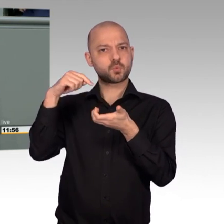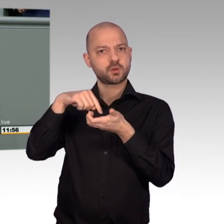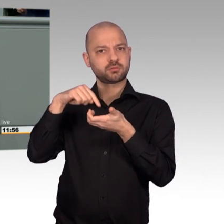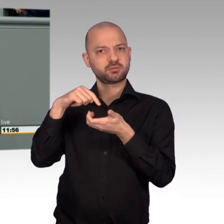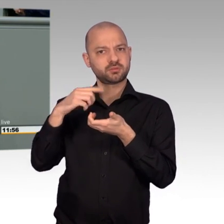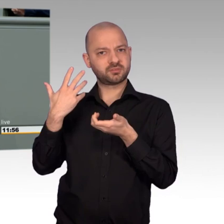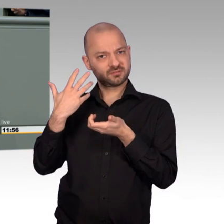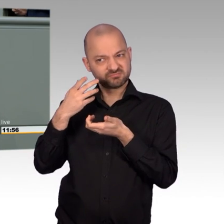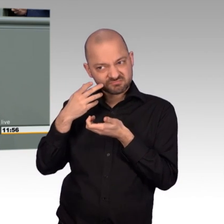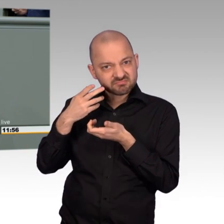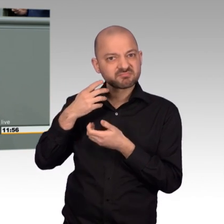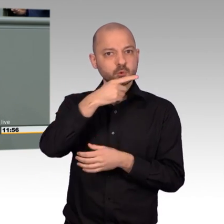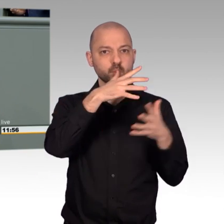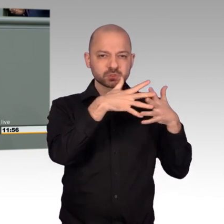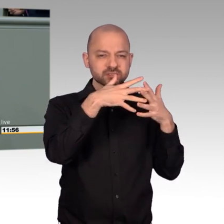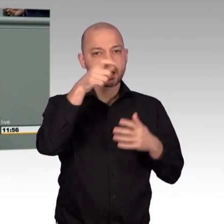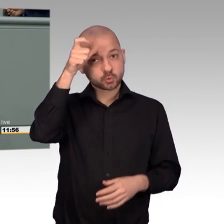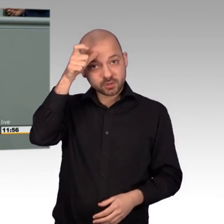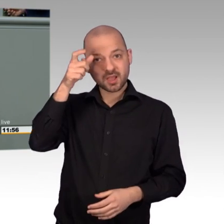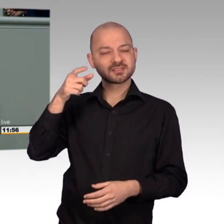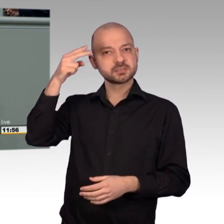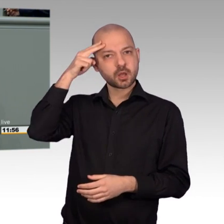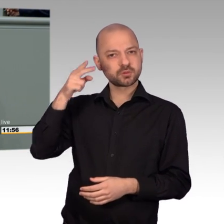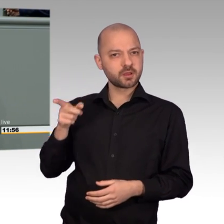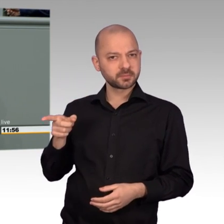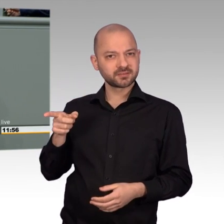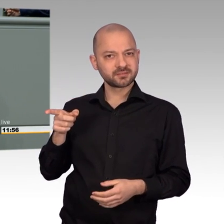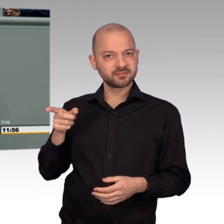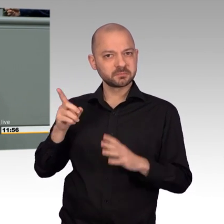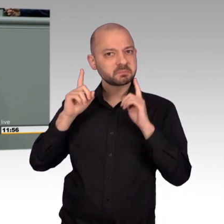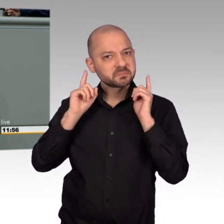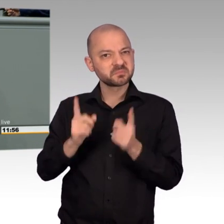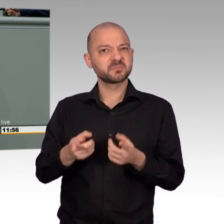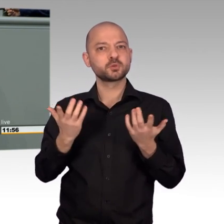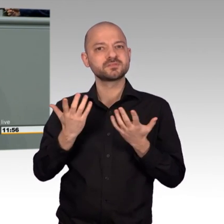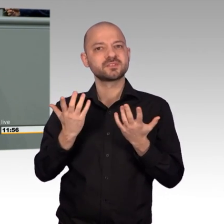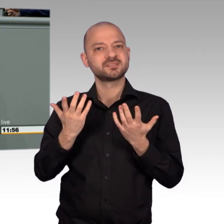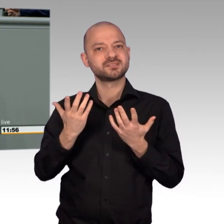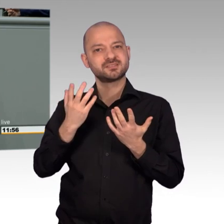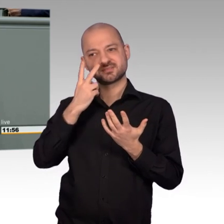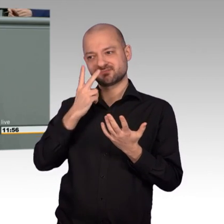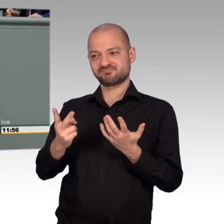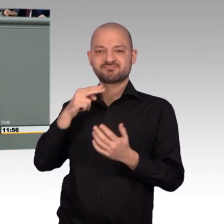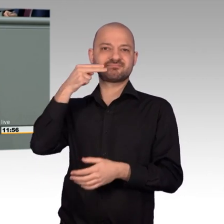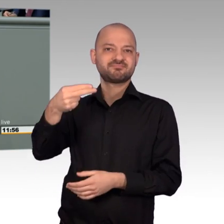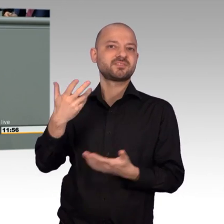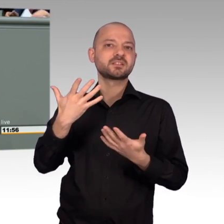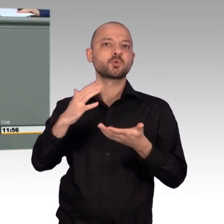Russlands hinzu. Und fast alle Staaten, die dort in der Region aktiv sind militärisch, die stellen immer die Eigeninteressen über die politische Lösung.